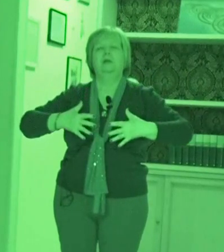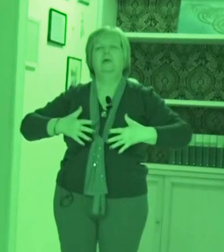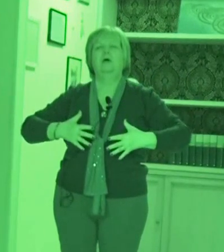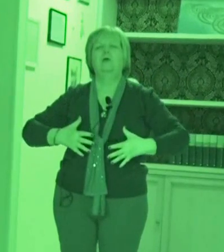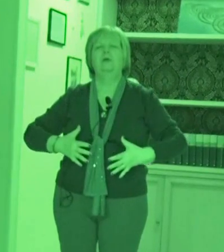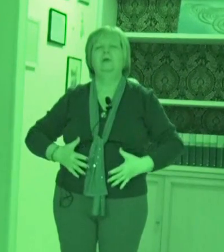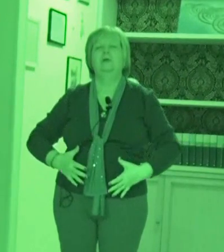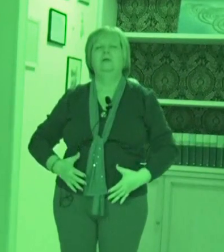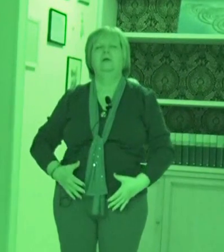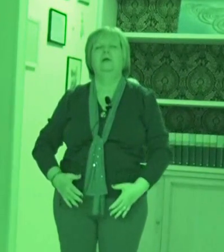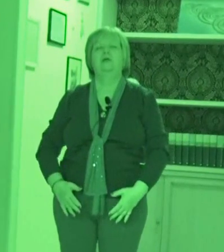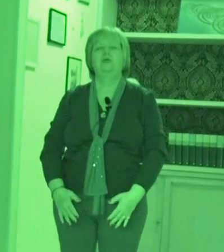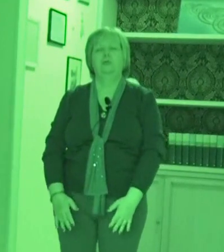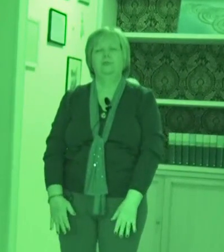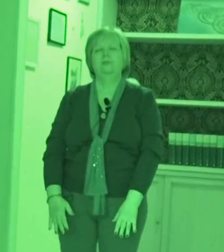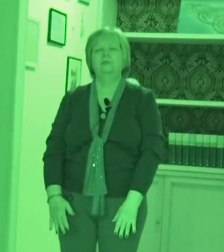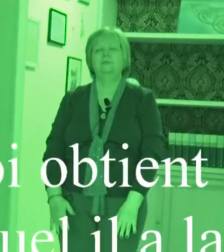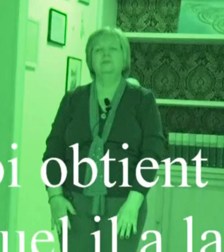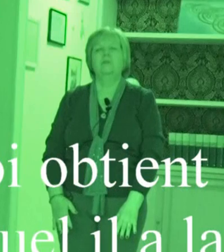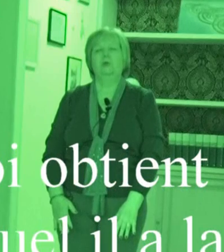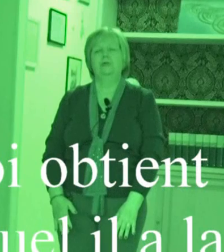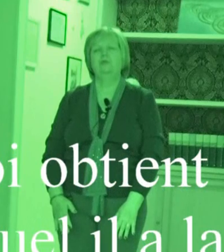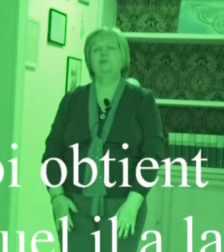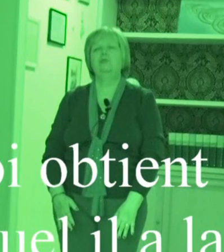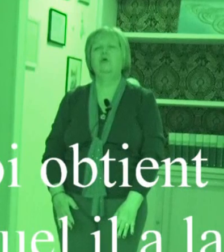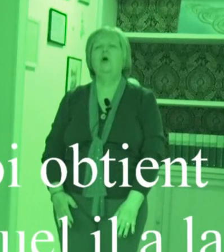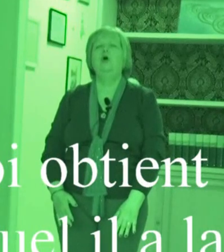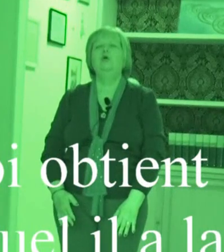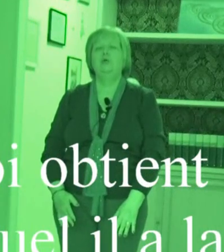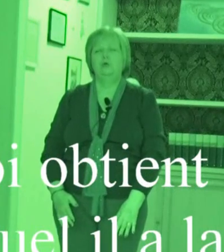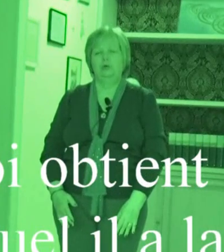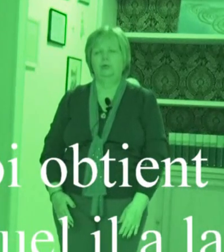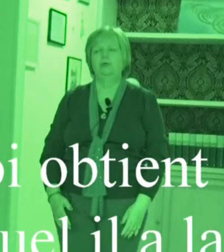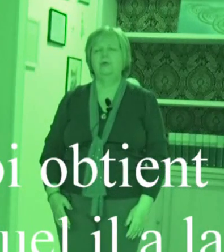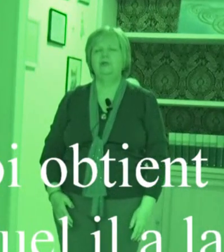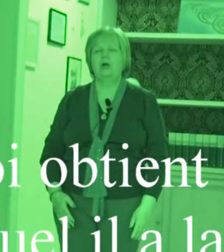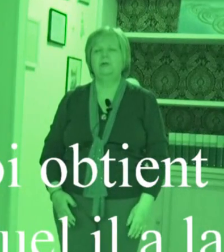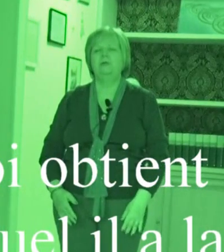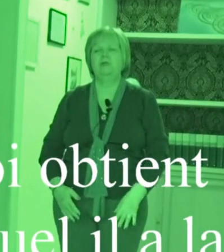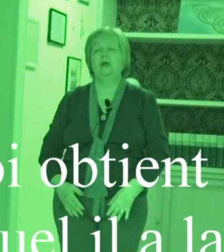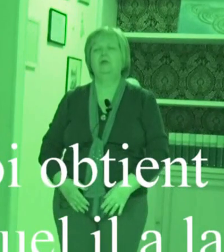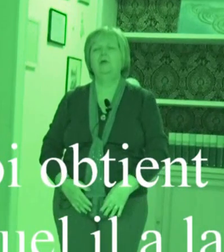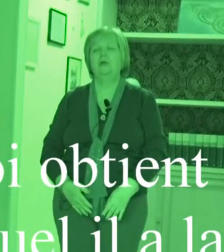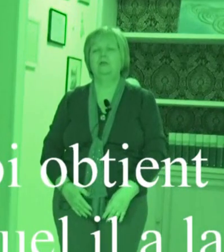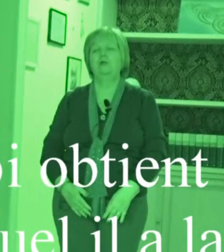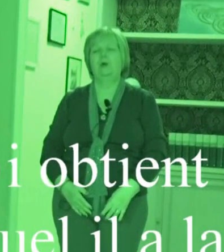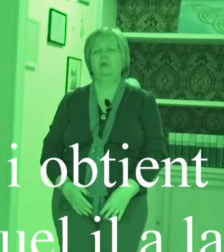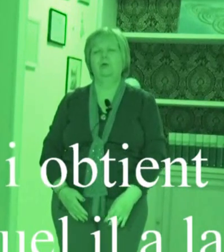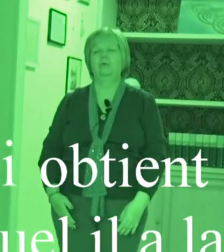addome e giù. A questo punto, chiudo il circuito energetico facendo il gesto del macrocosmo.